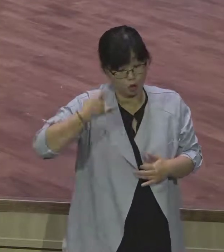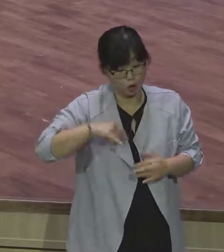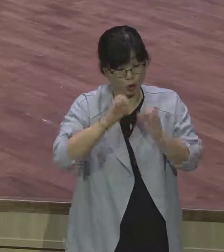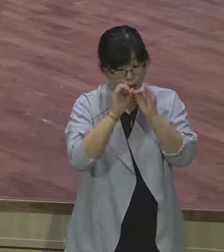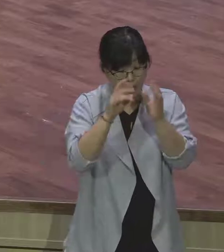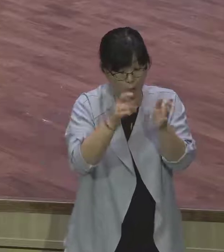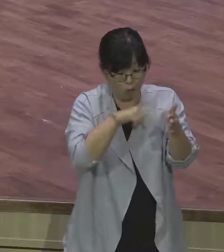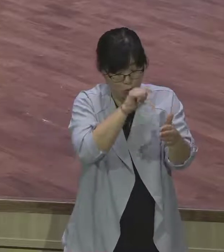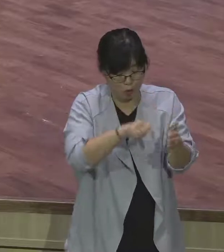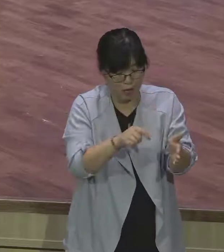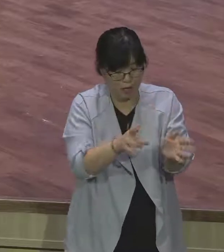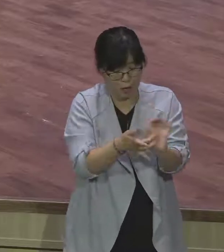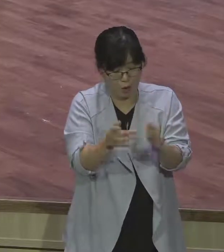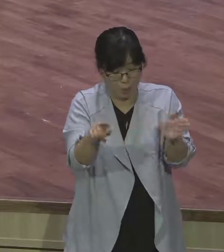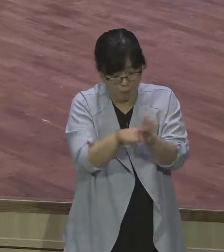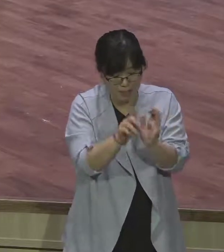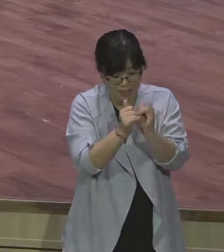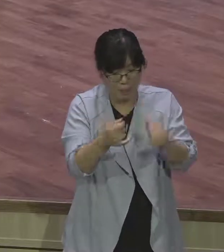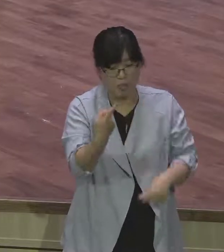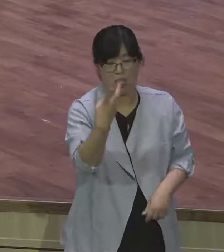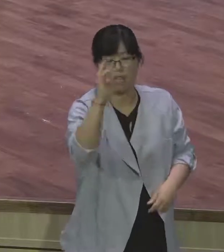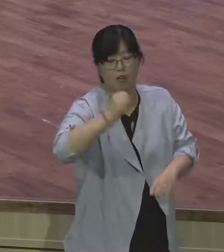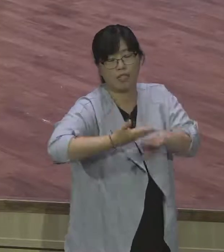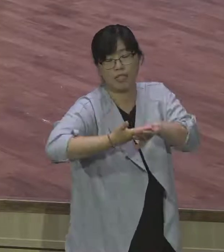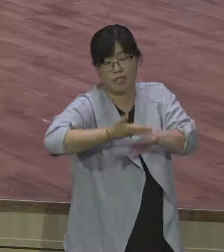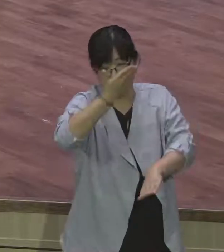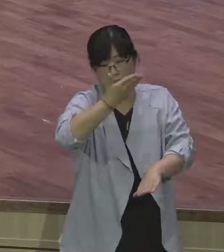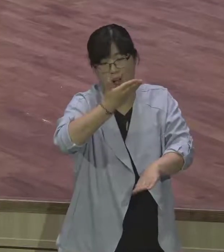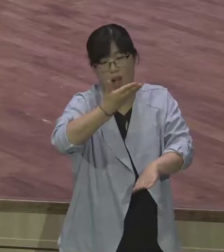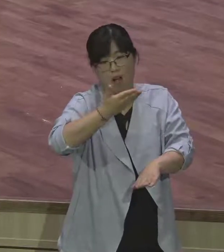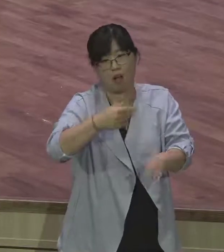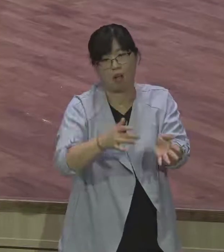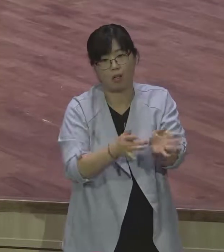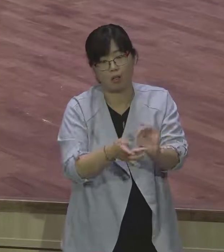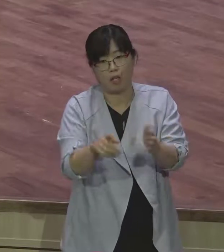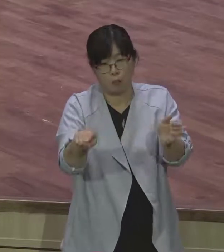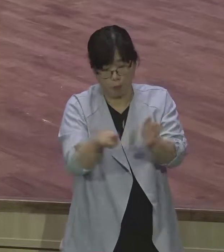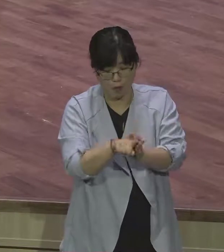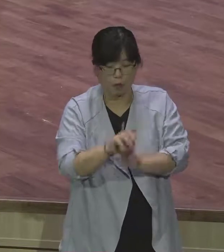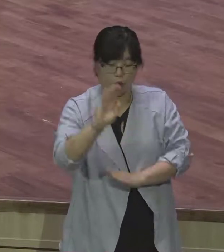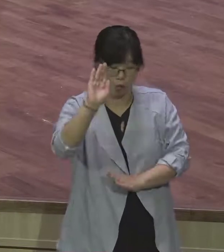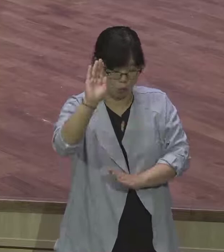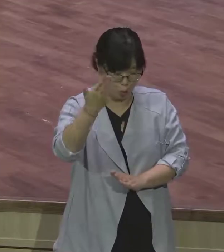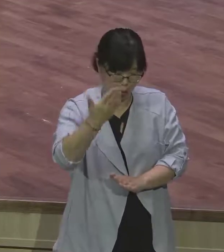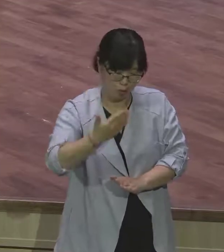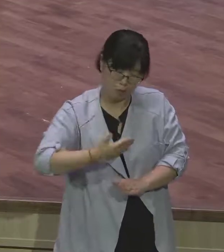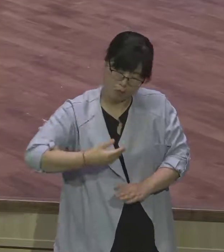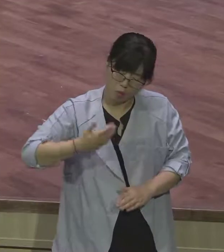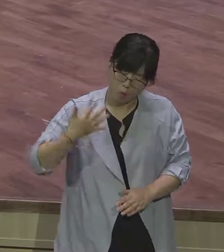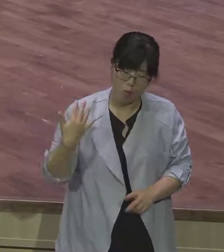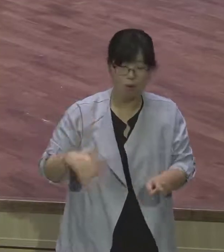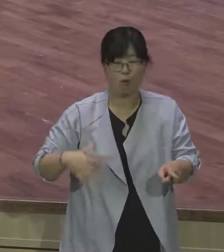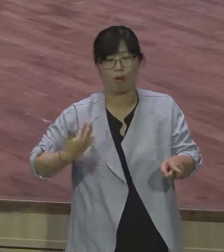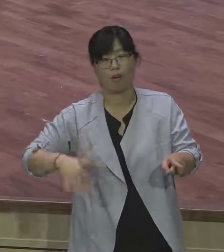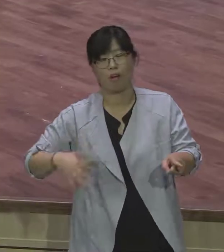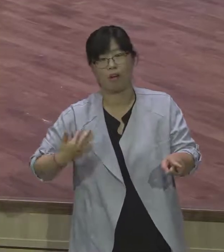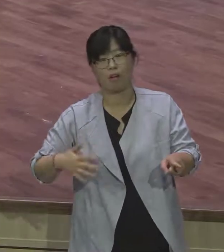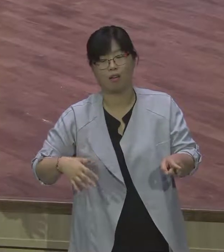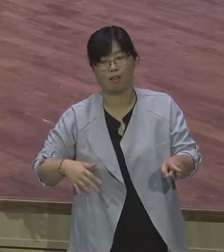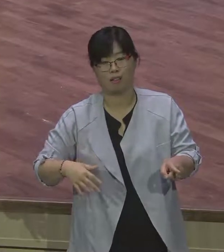문제와 사건 고난과 어려움이 닥칠 때 그것을 연단의 시간별로 바라보시기 바랍니다 하나님 원망하고 누구 원망하고 누구 따지고